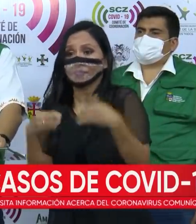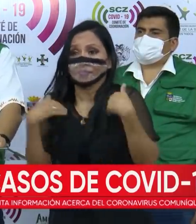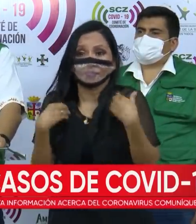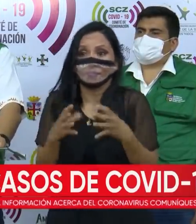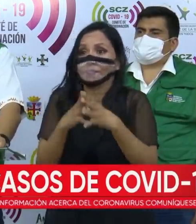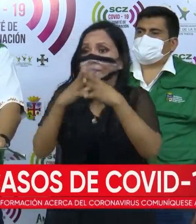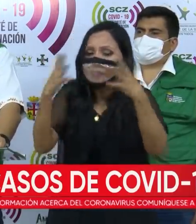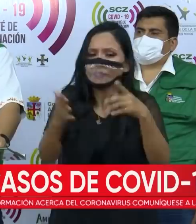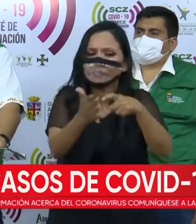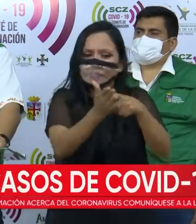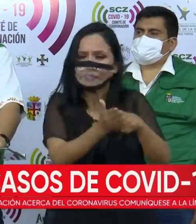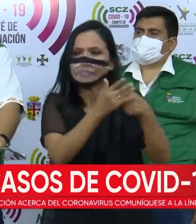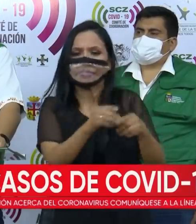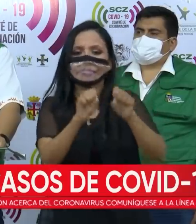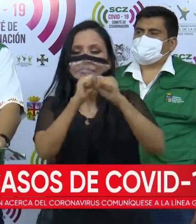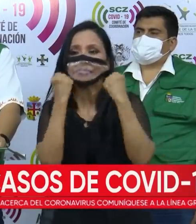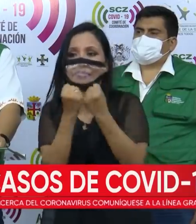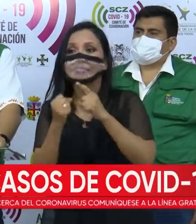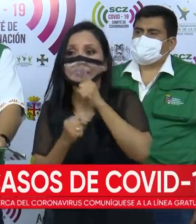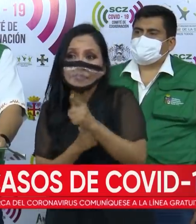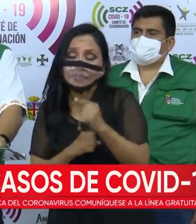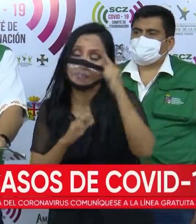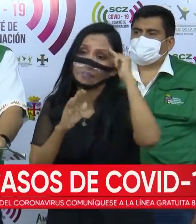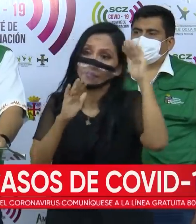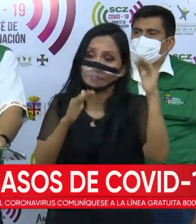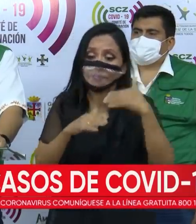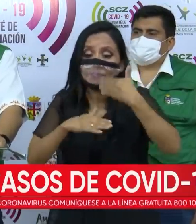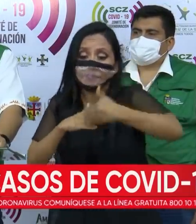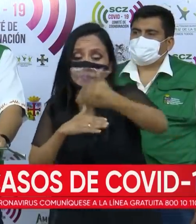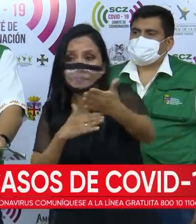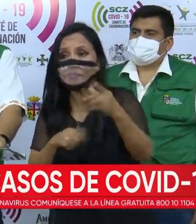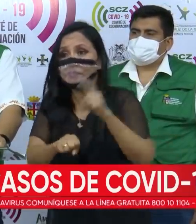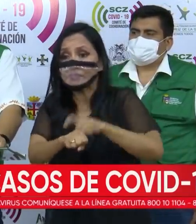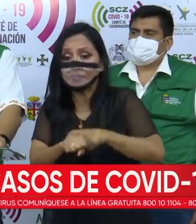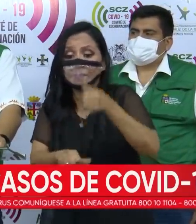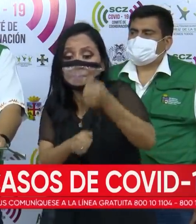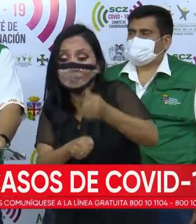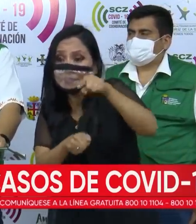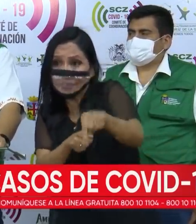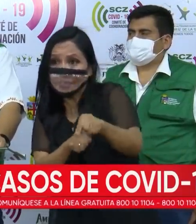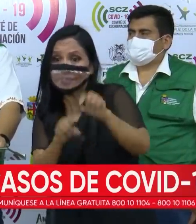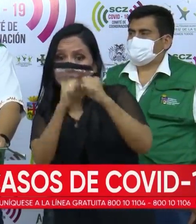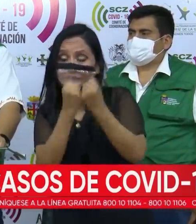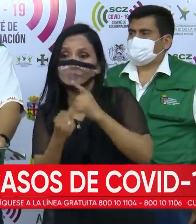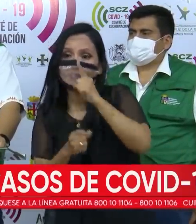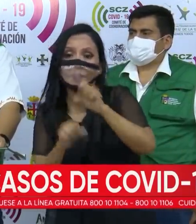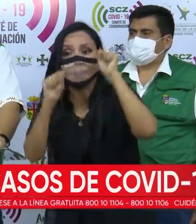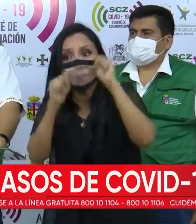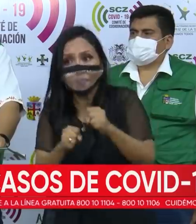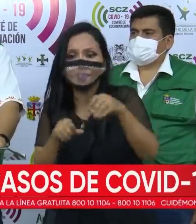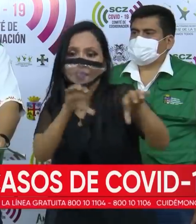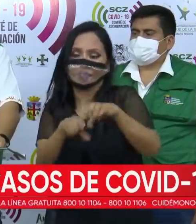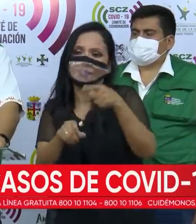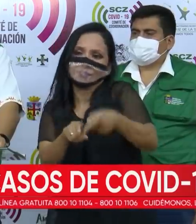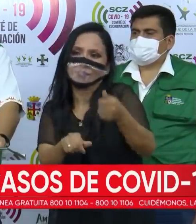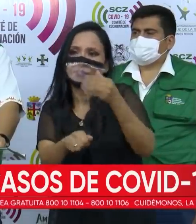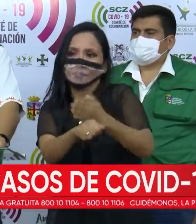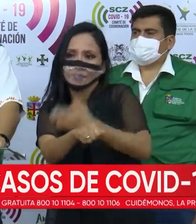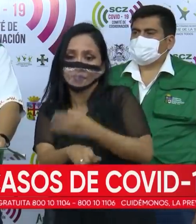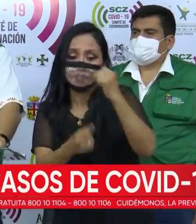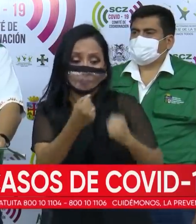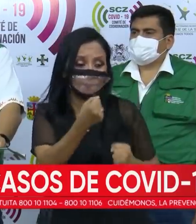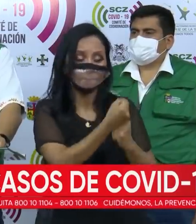bastante demanda de la seguridad social. Esperemos, en poco tiempo, que la misma pueda también aportar y apoyar al